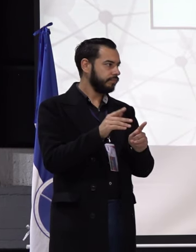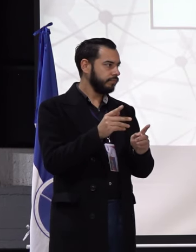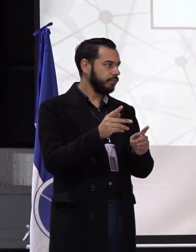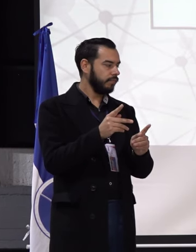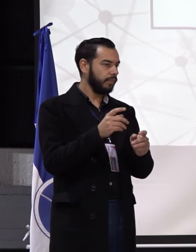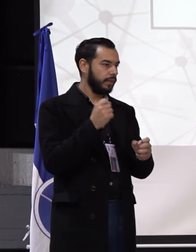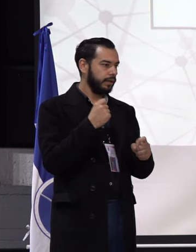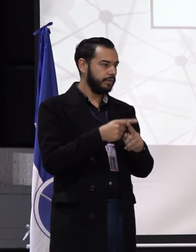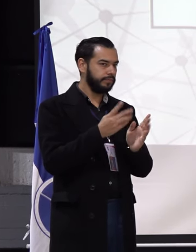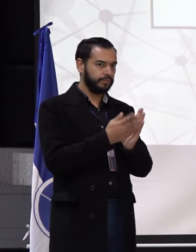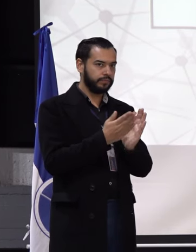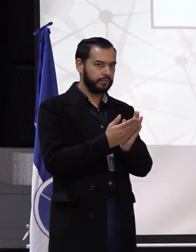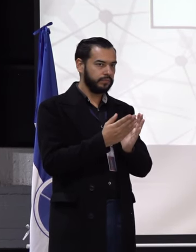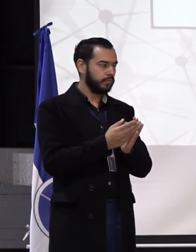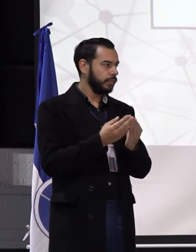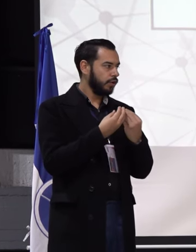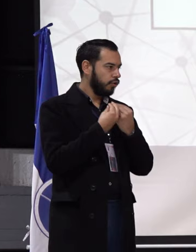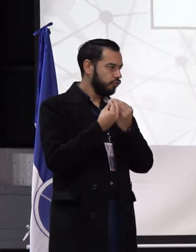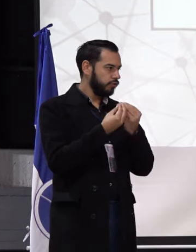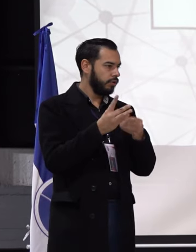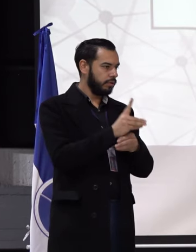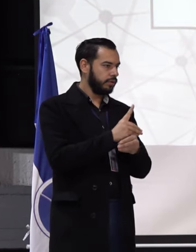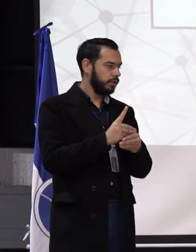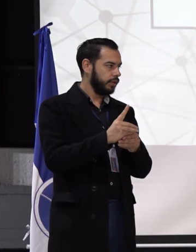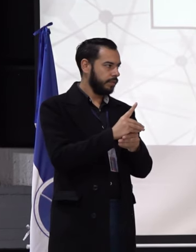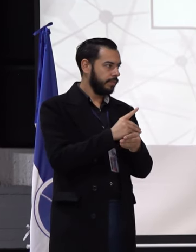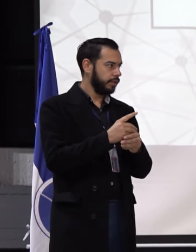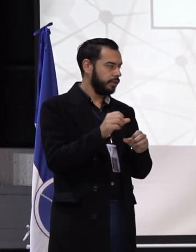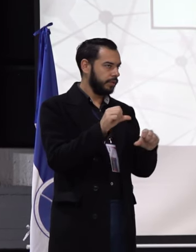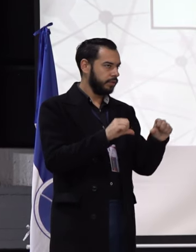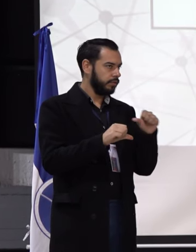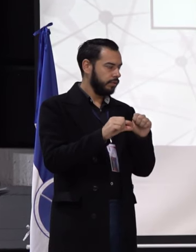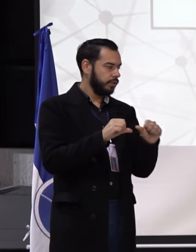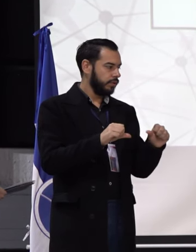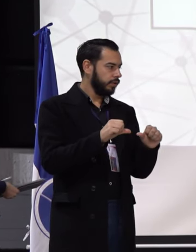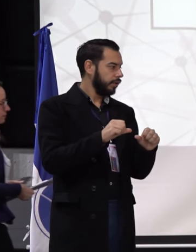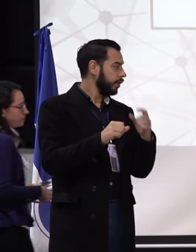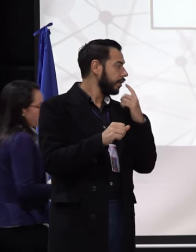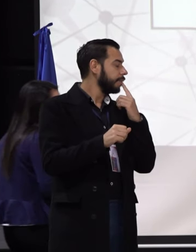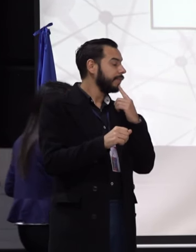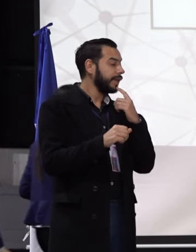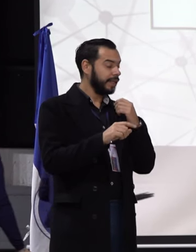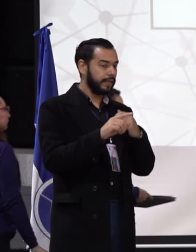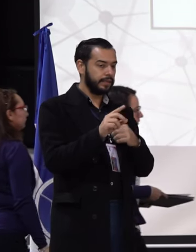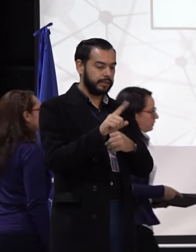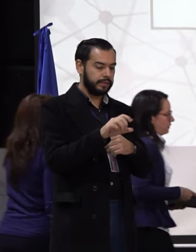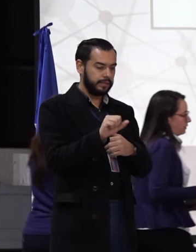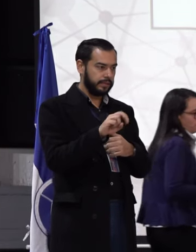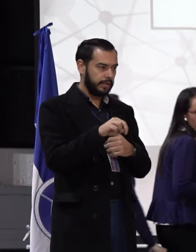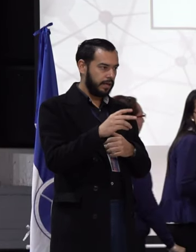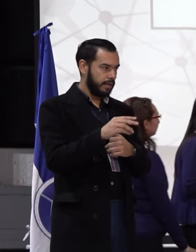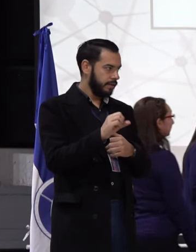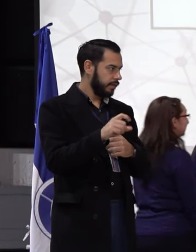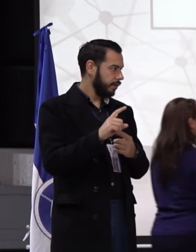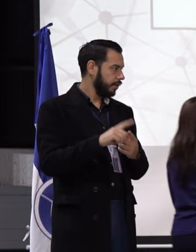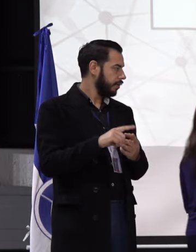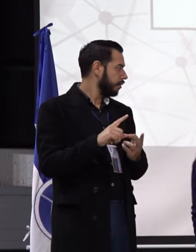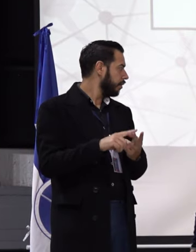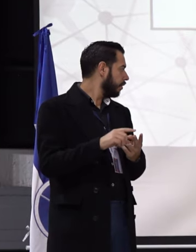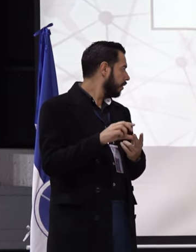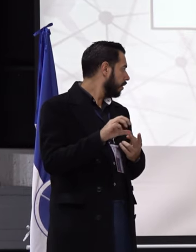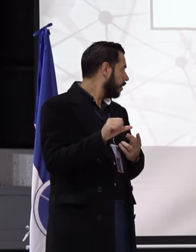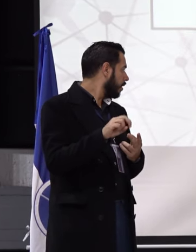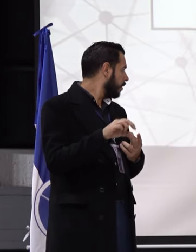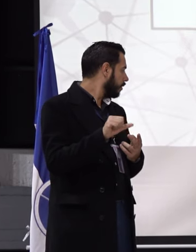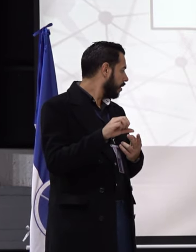Consejo de Departamento de Química, integrada por Sandra Milena Cortés Rodríguez y Laura Milena Cala Cristanzo. Yo